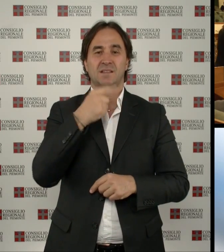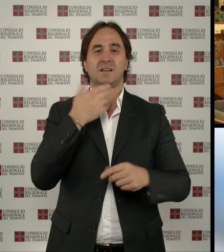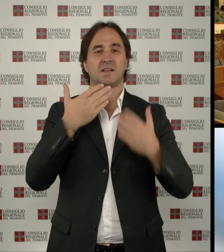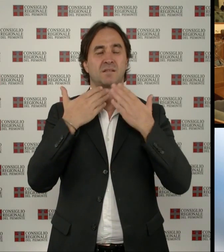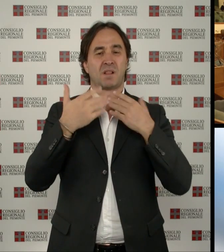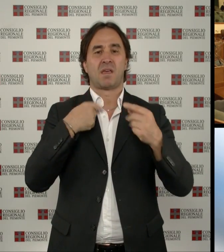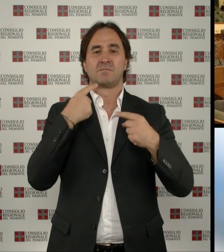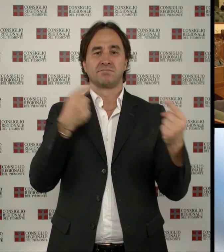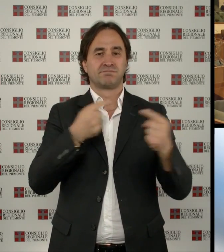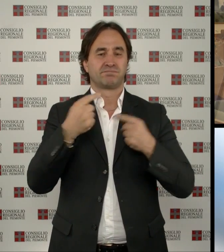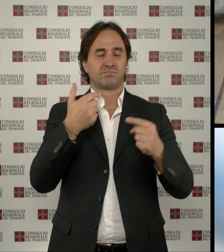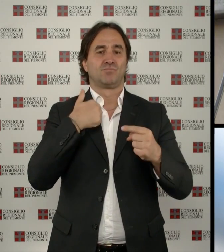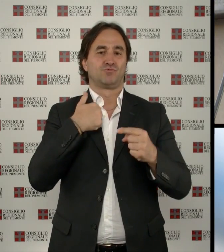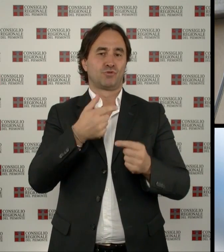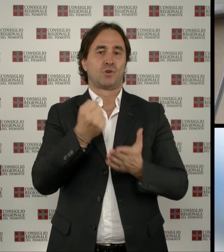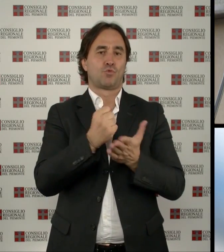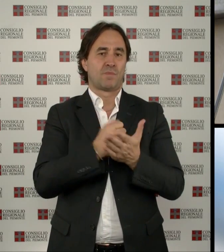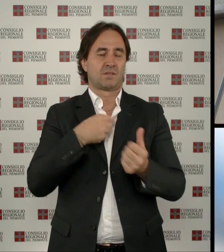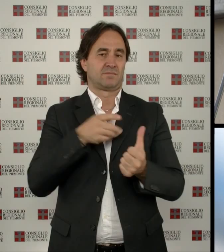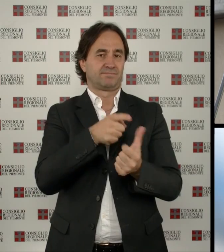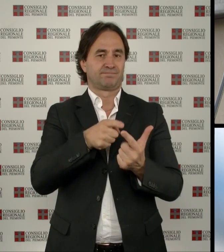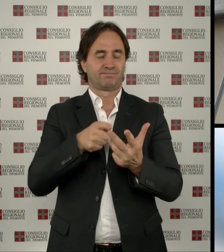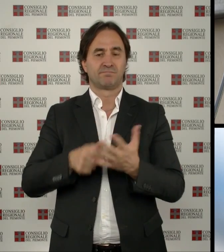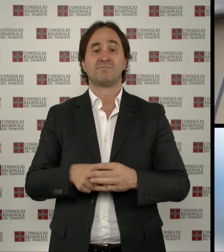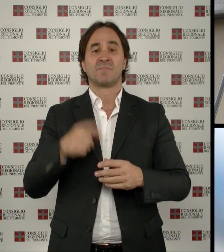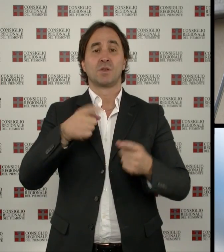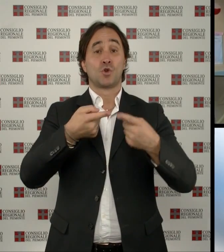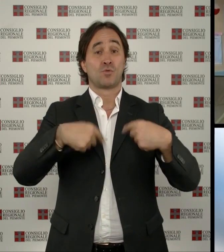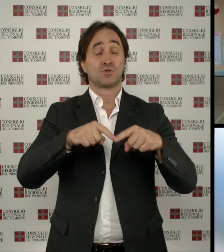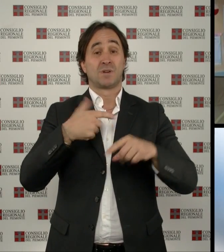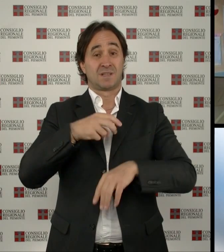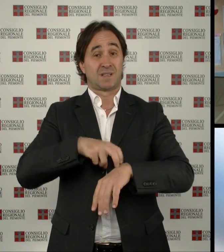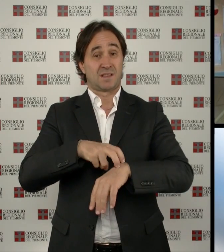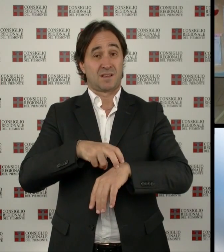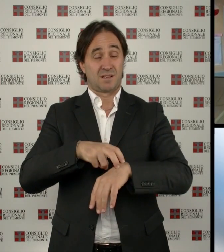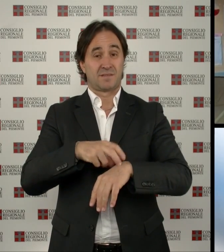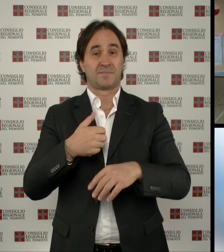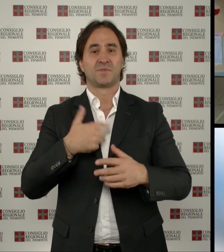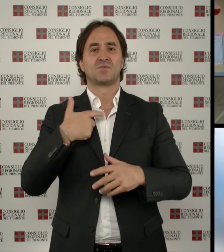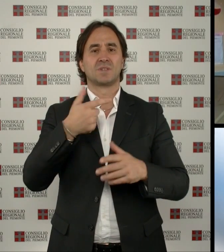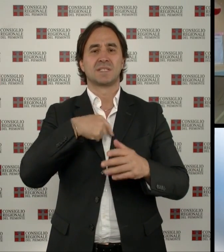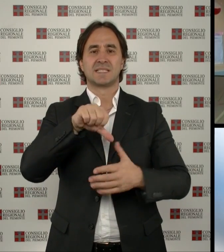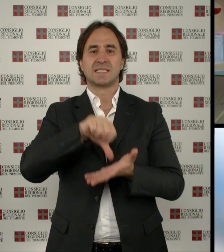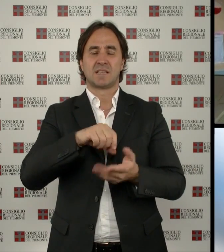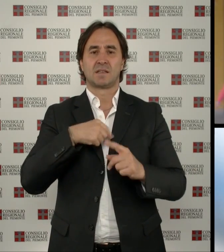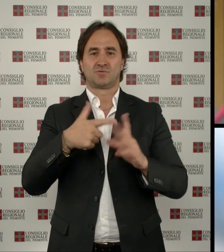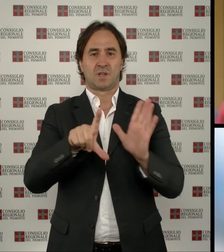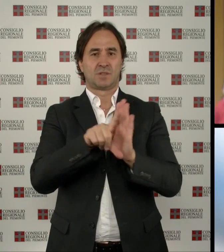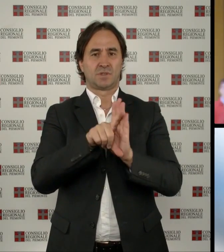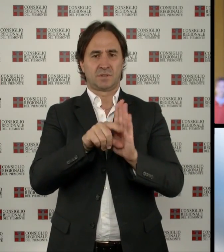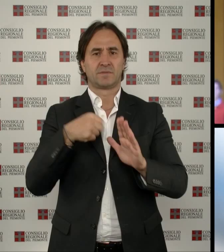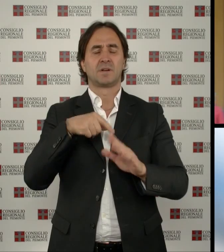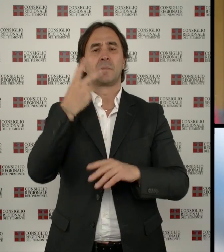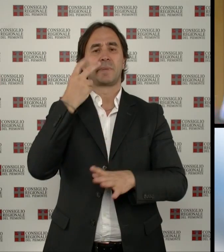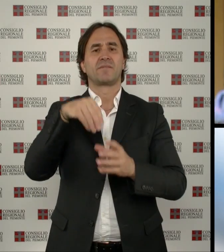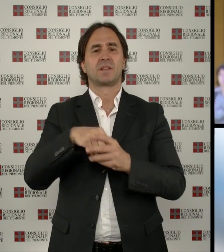documenti di indirizzo. La Commissione Sanità infine, riunita in sede legislativa, ha approvato la legge che rivede le indennità